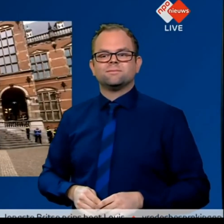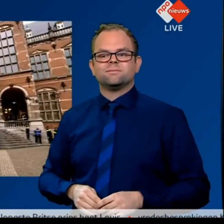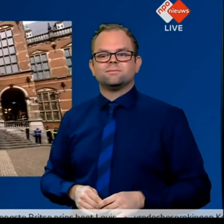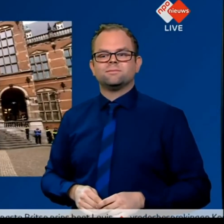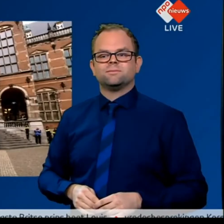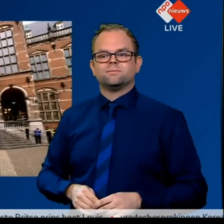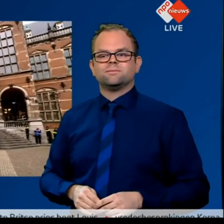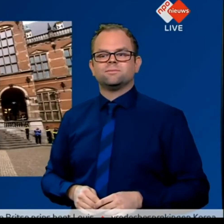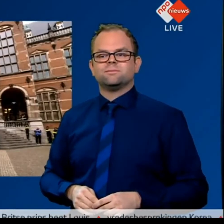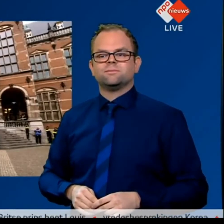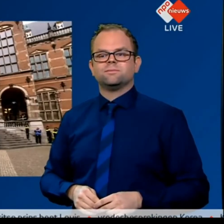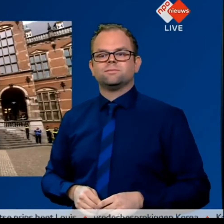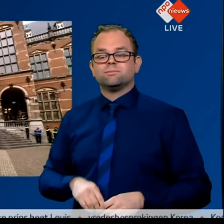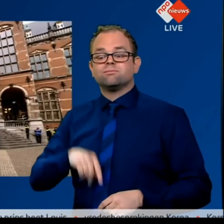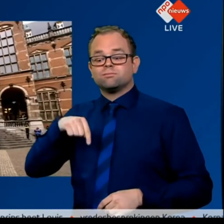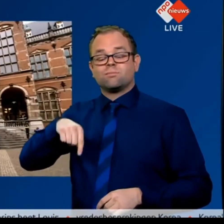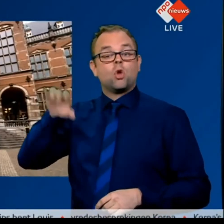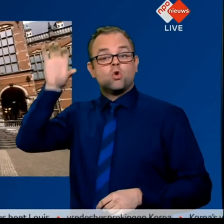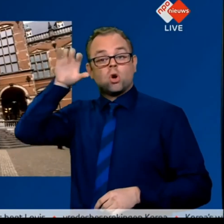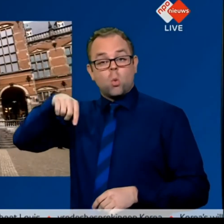de maatschappij van morgen.